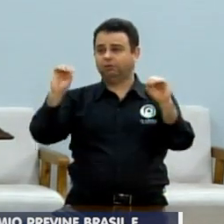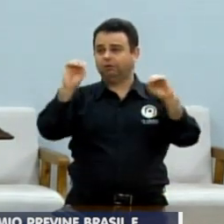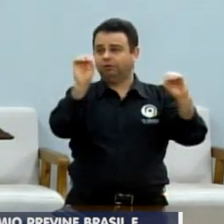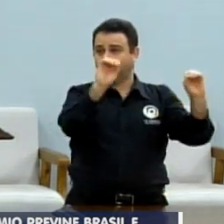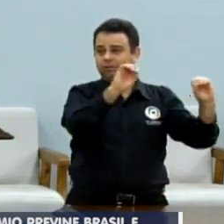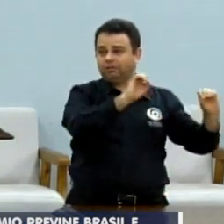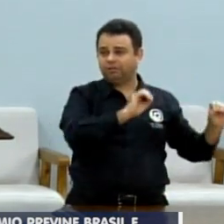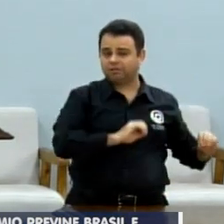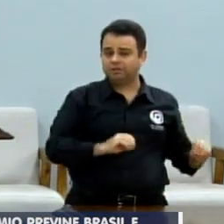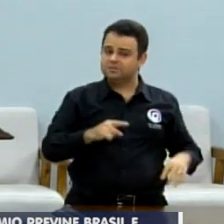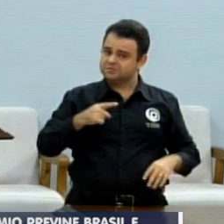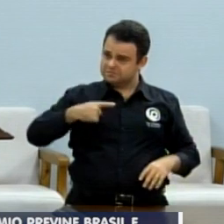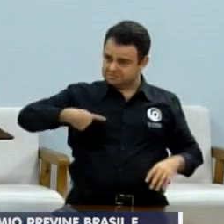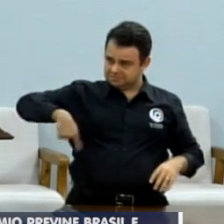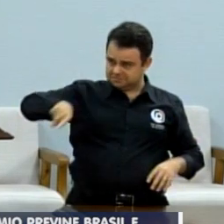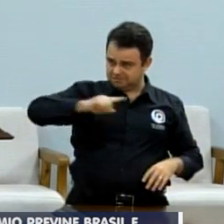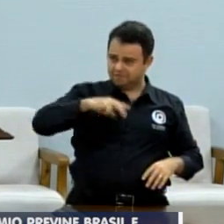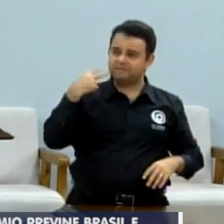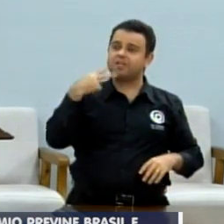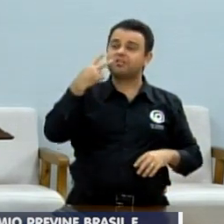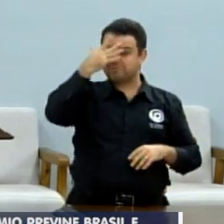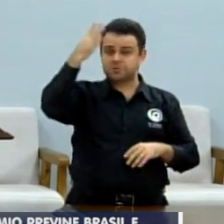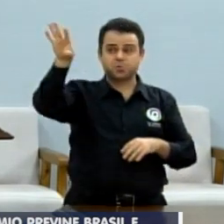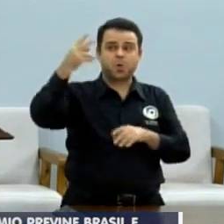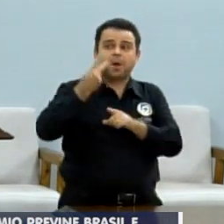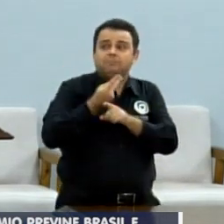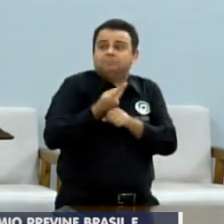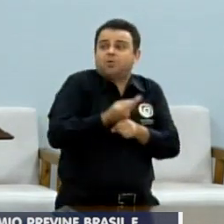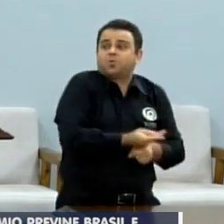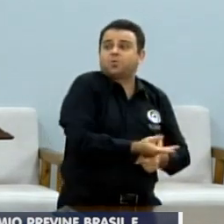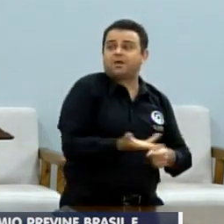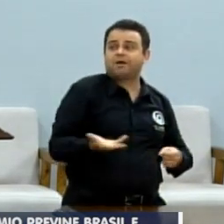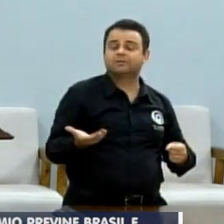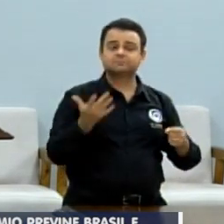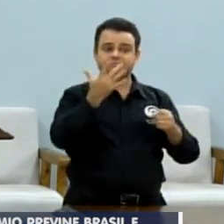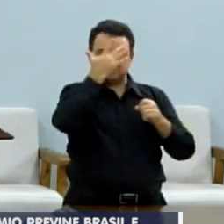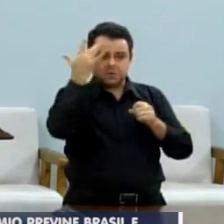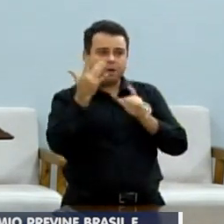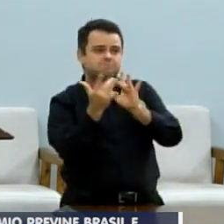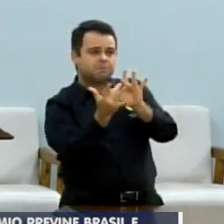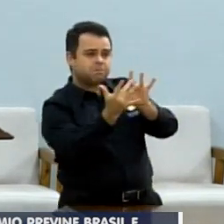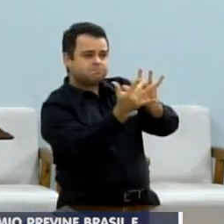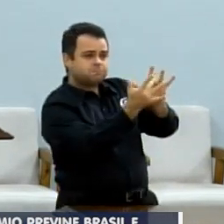vereadores, que somos os mais procurados pela população. Os que estão mais perto da população.